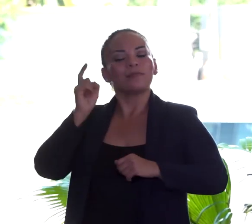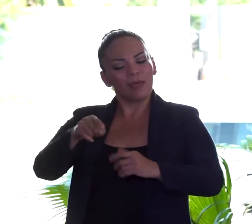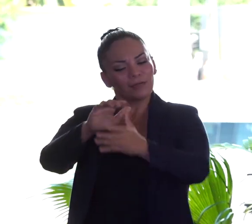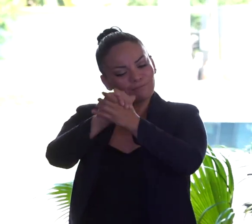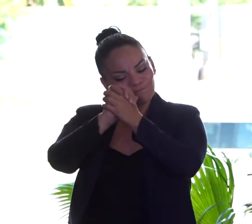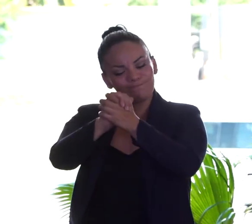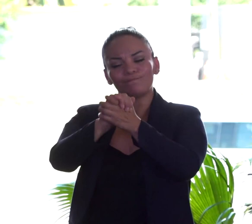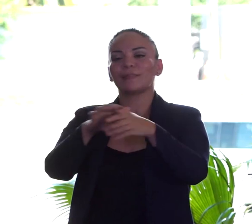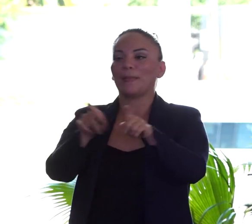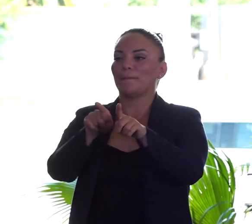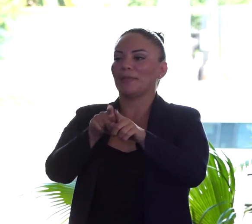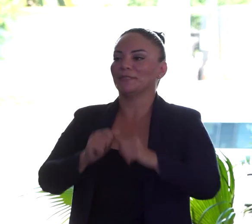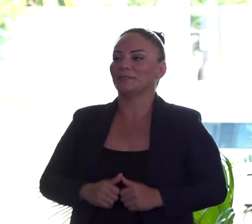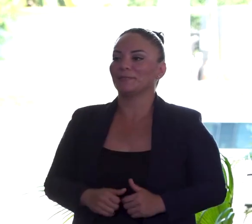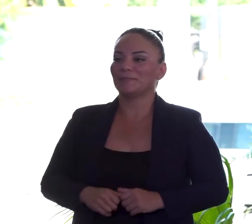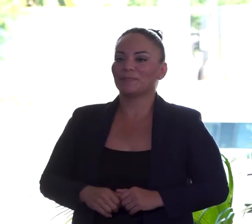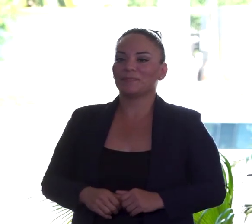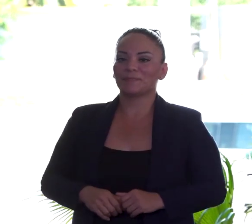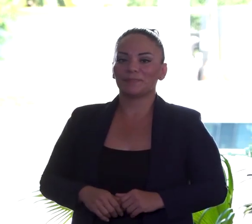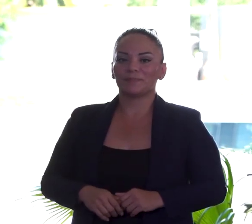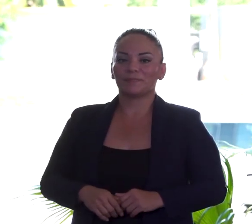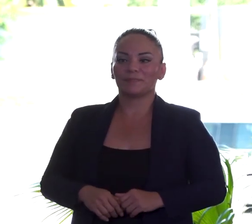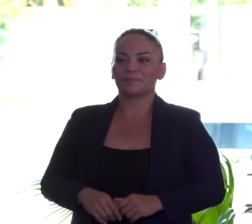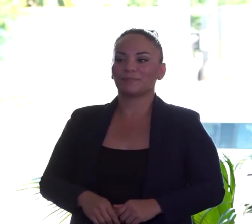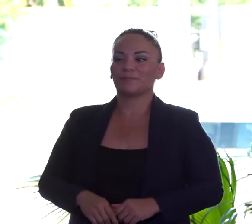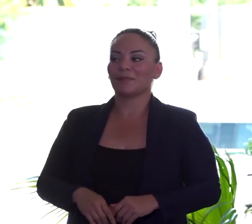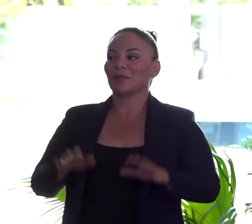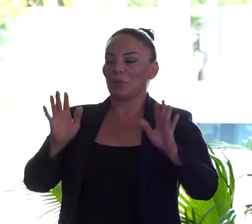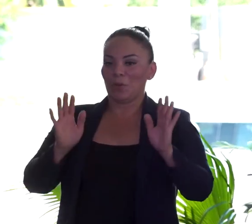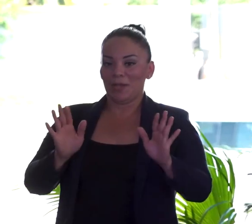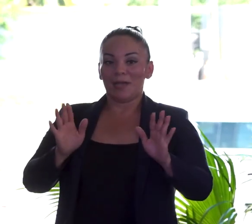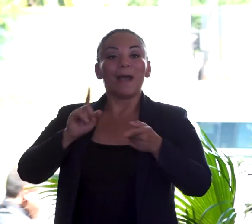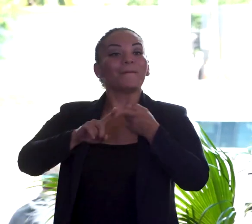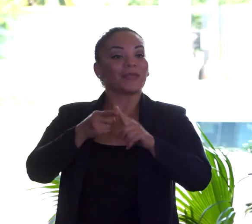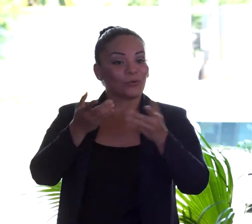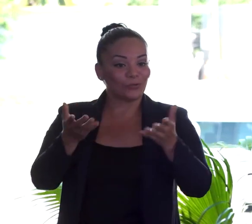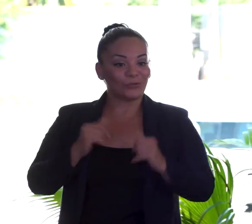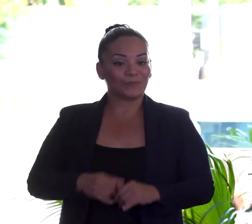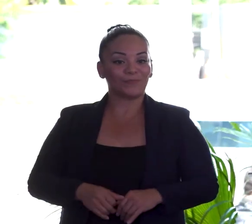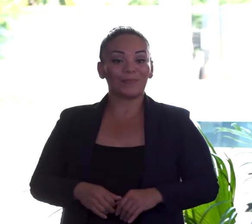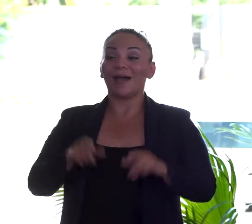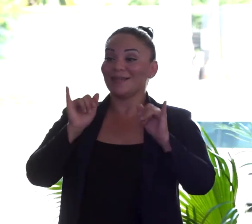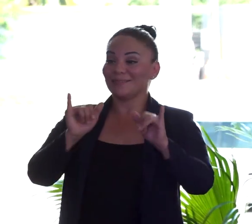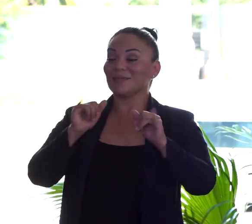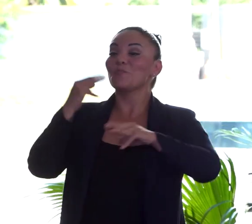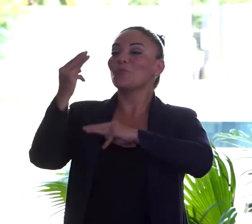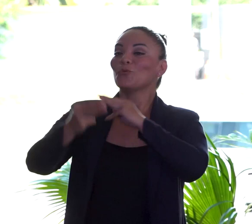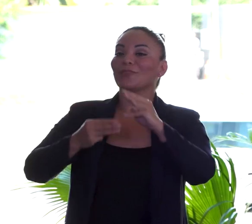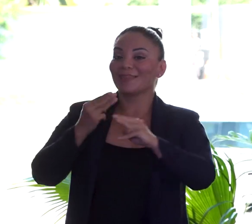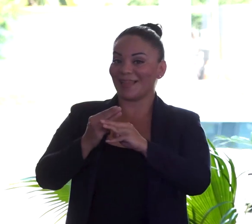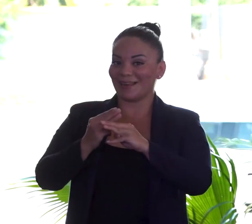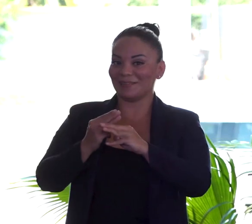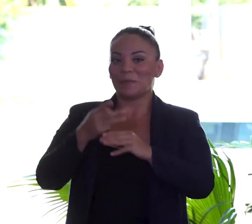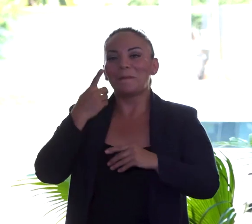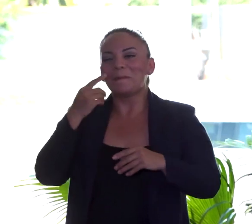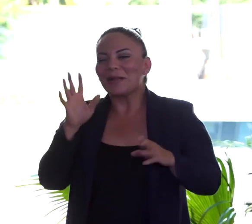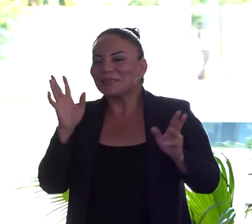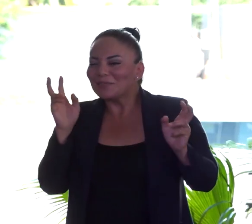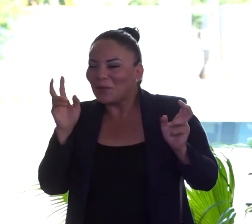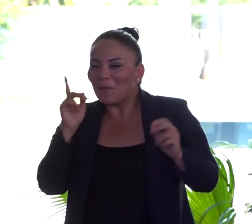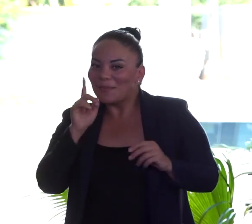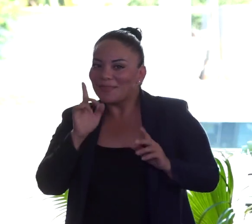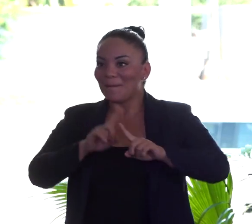reconocimiento también. Es así, amigas y amigos, que un mundial, aunque suene paradójico,